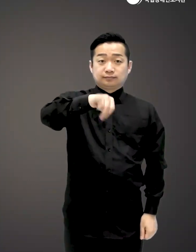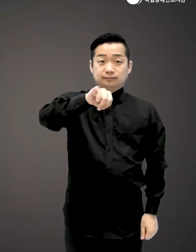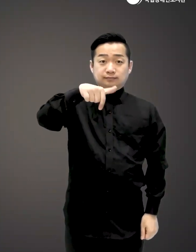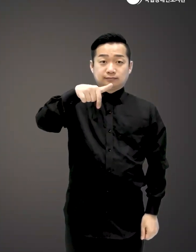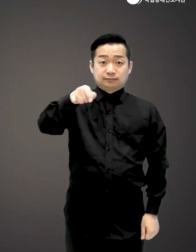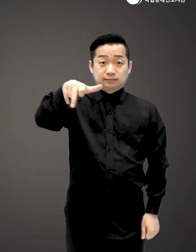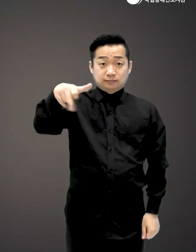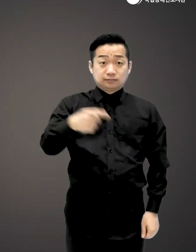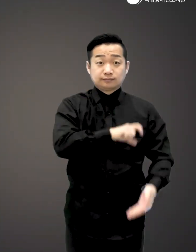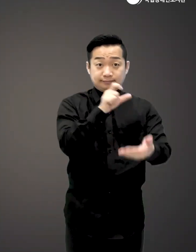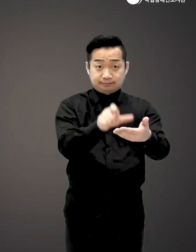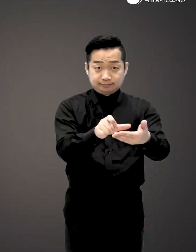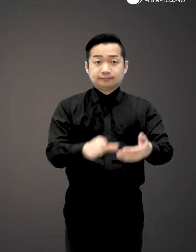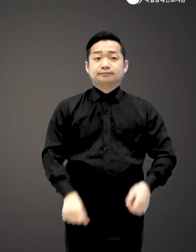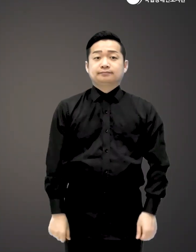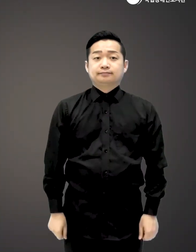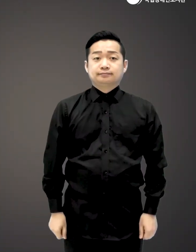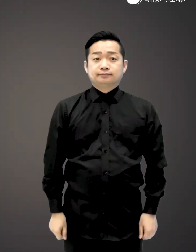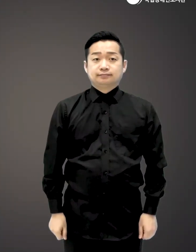다마이시겠고